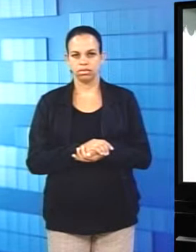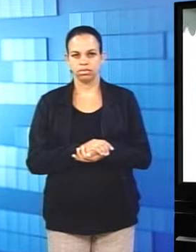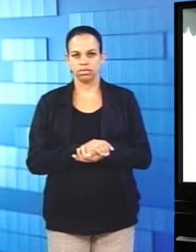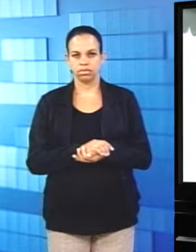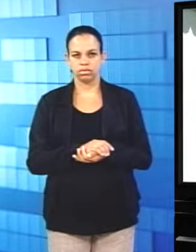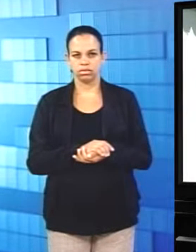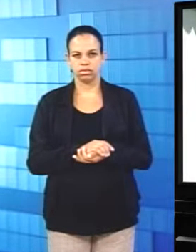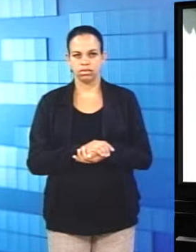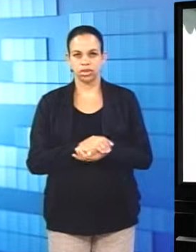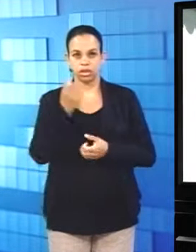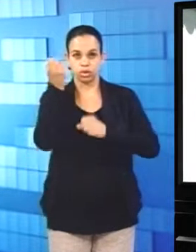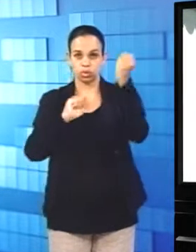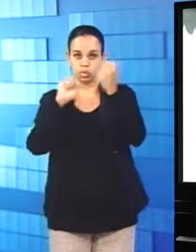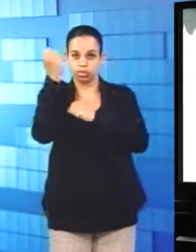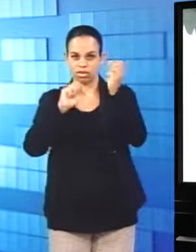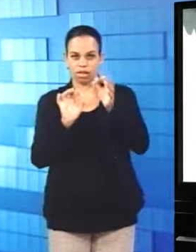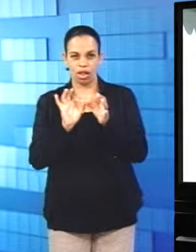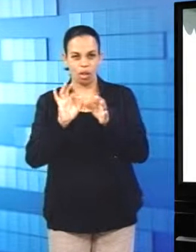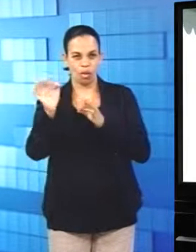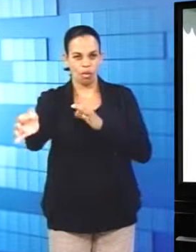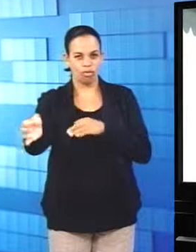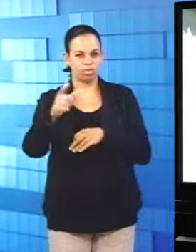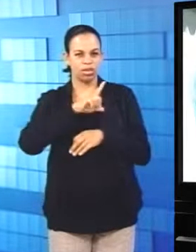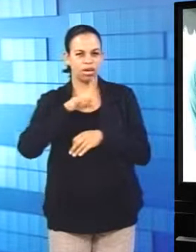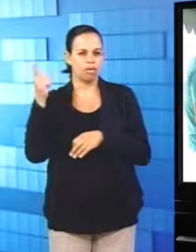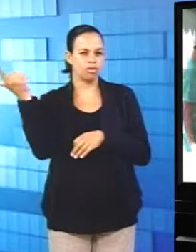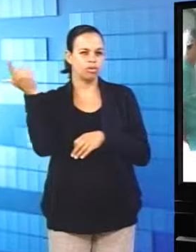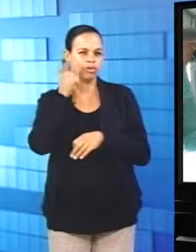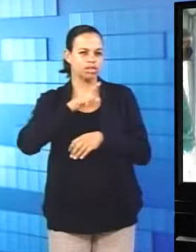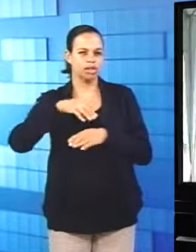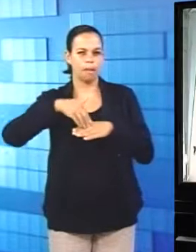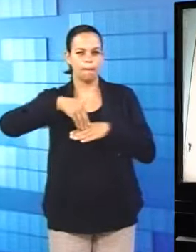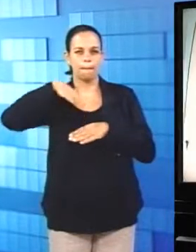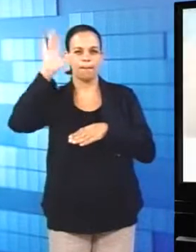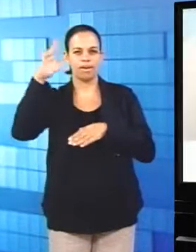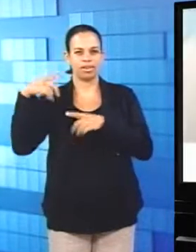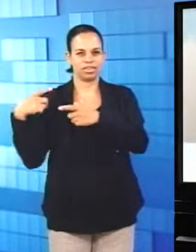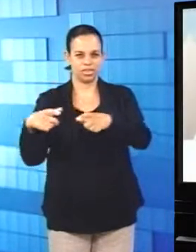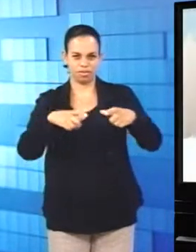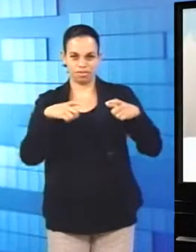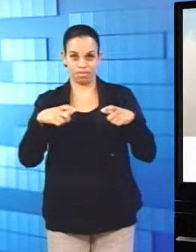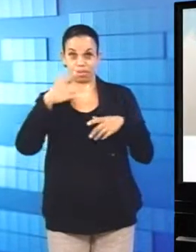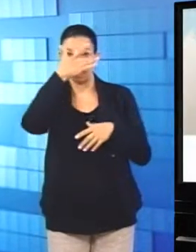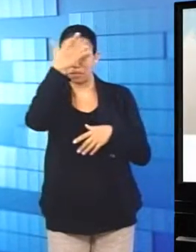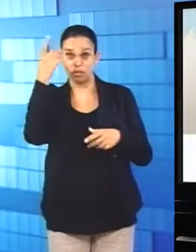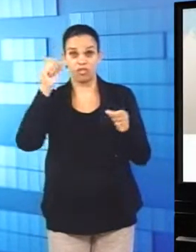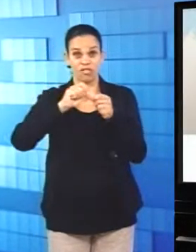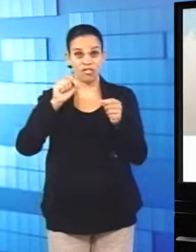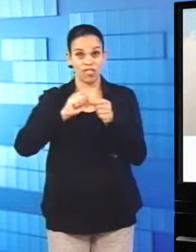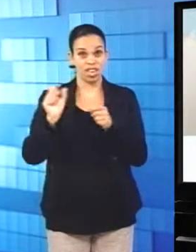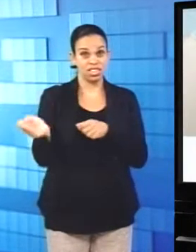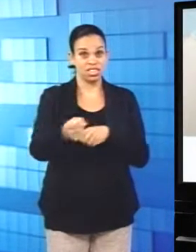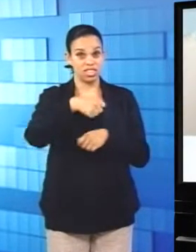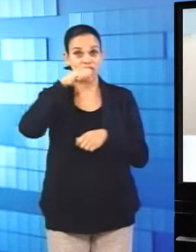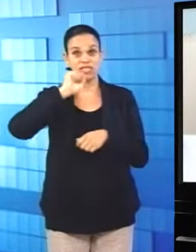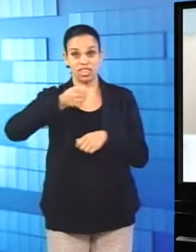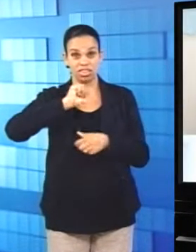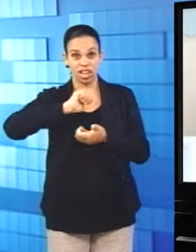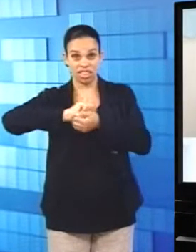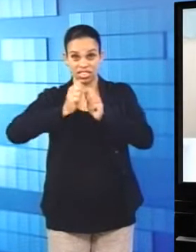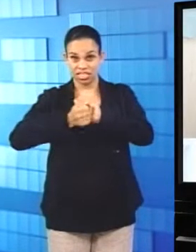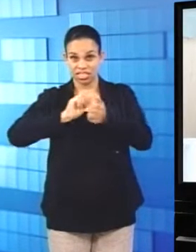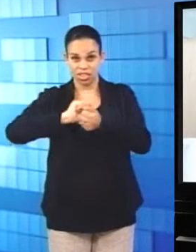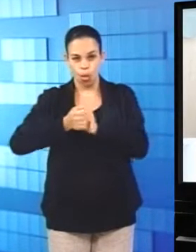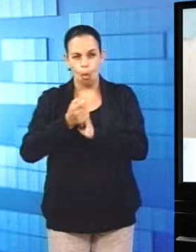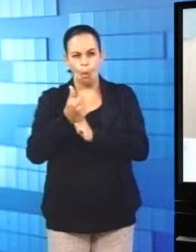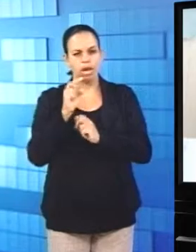Longe das grandes indústrias, eles estão conquistando cada vez mais espaço. Os produtores de cervejas artesanais quase